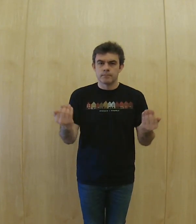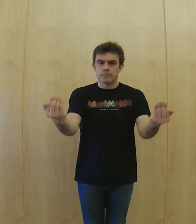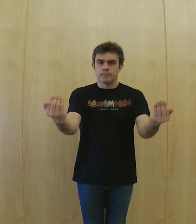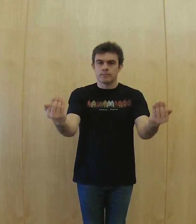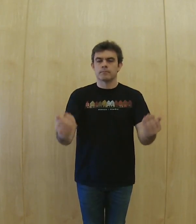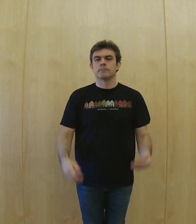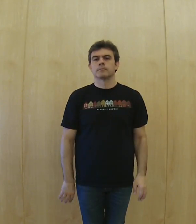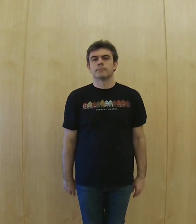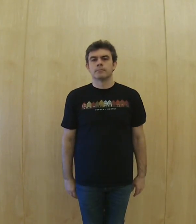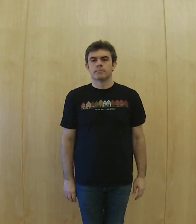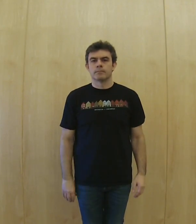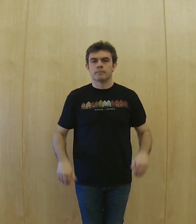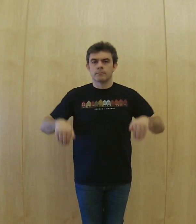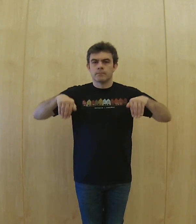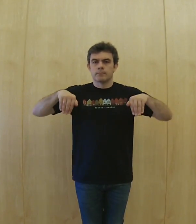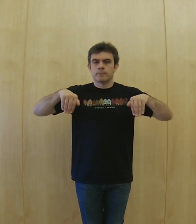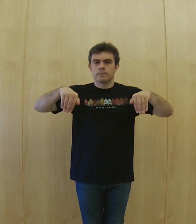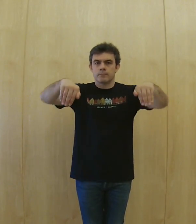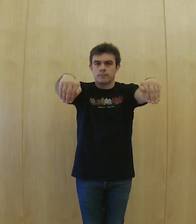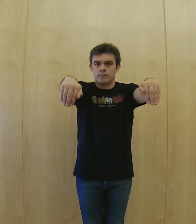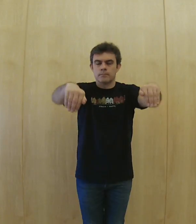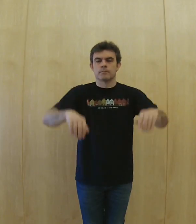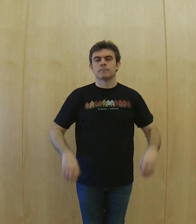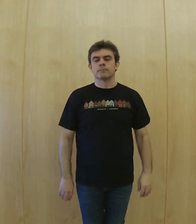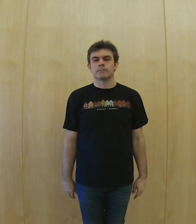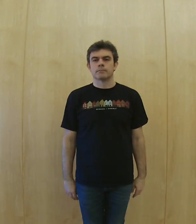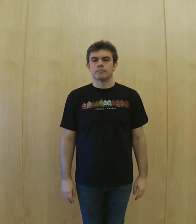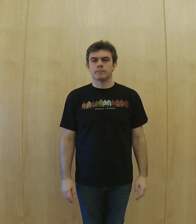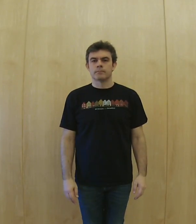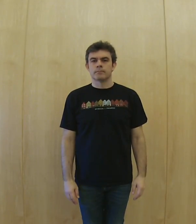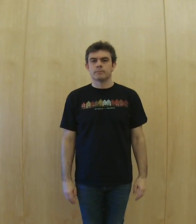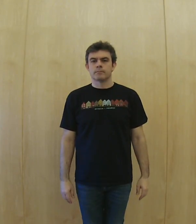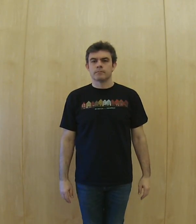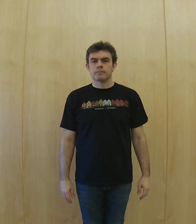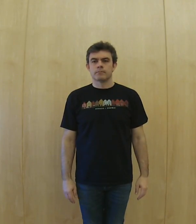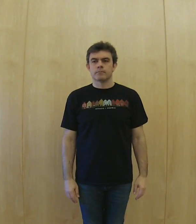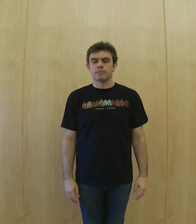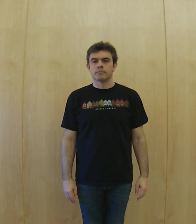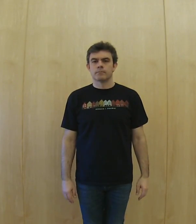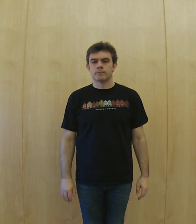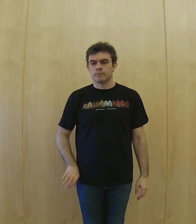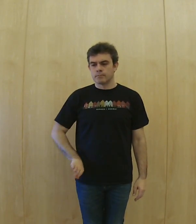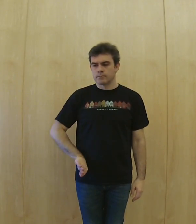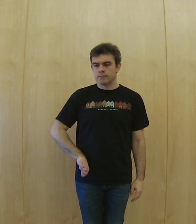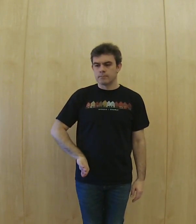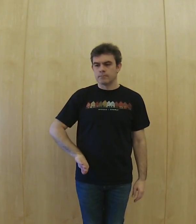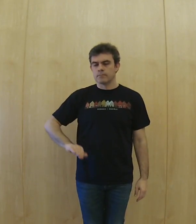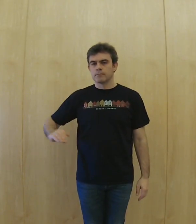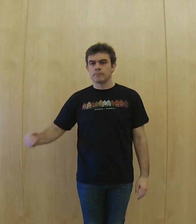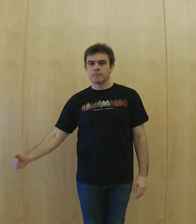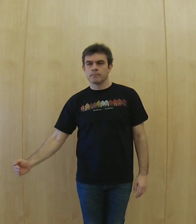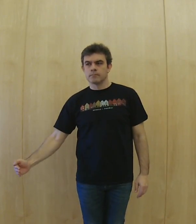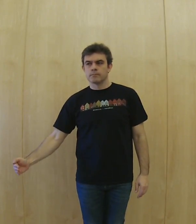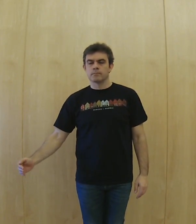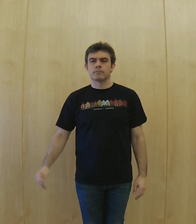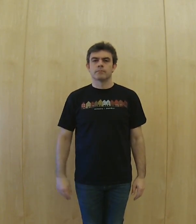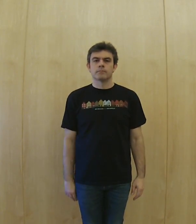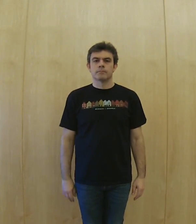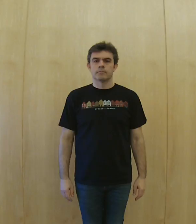bajar la afinación, go on to, go